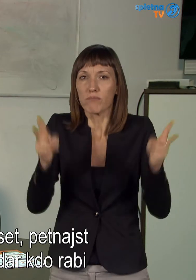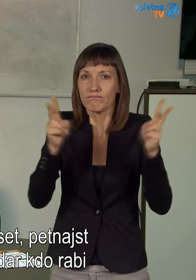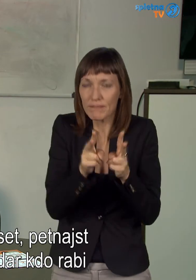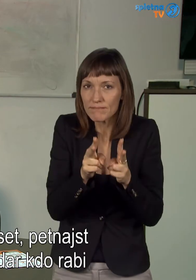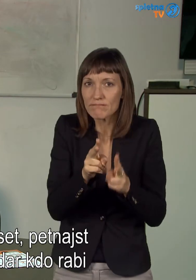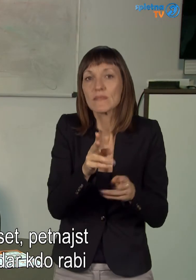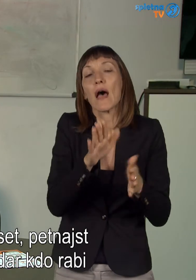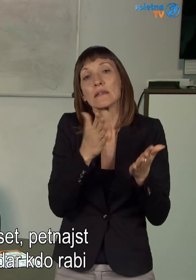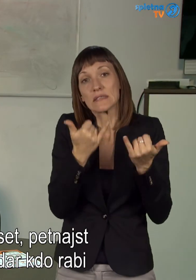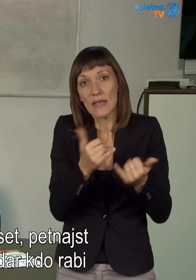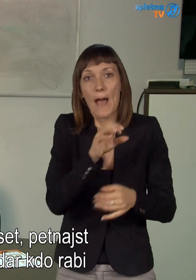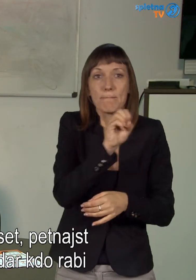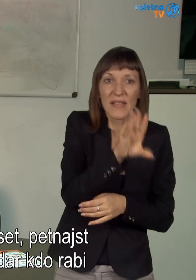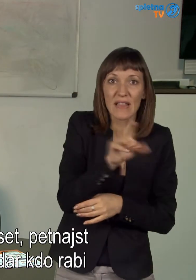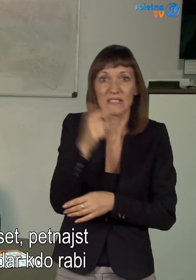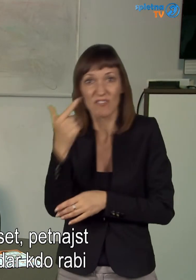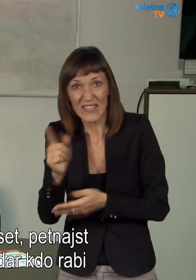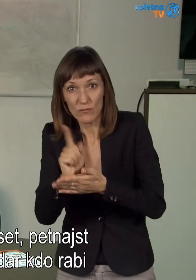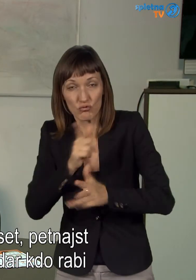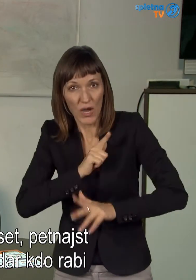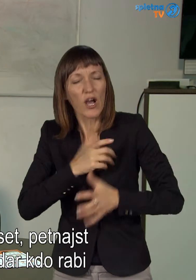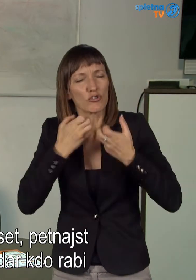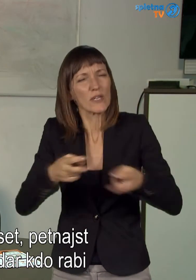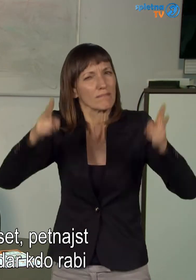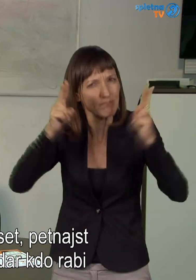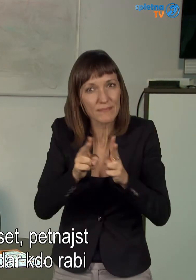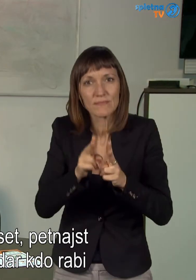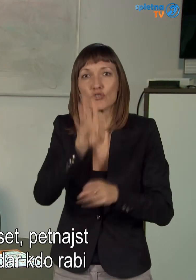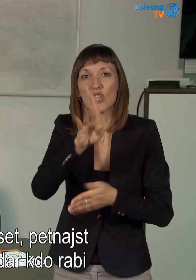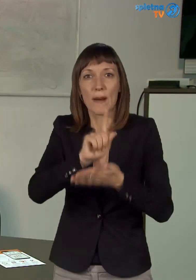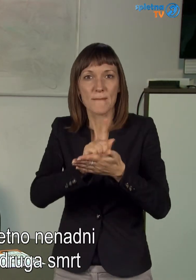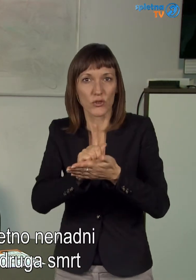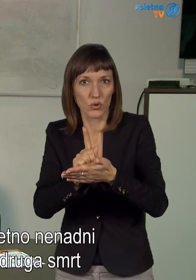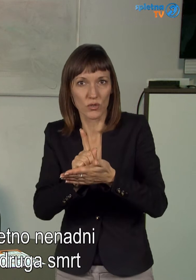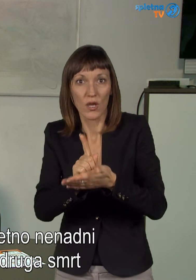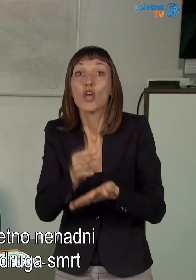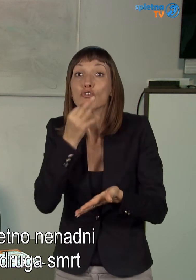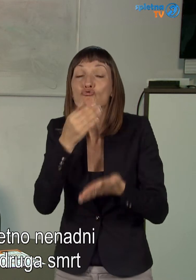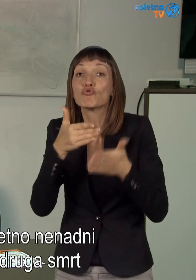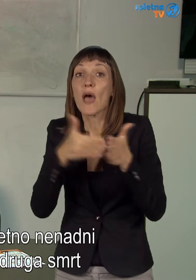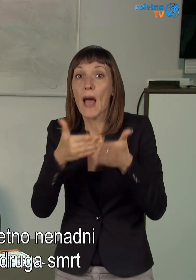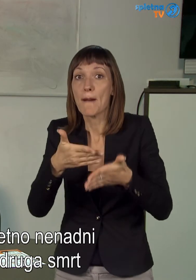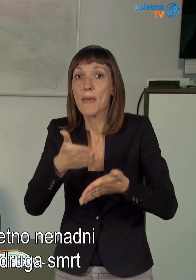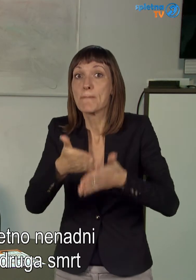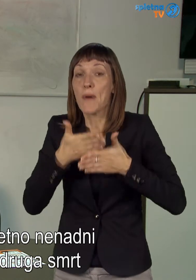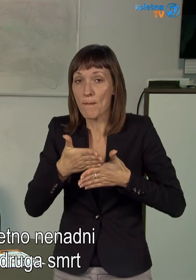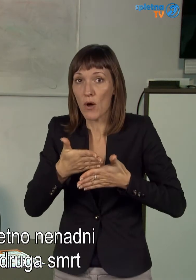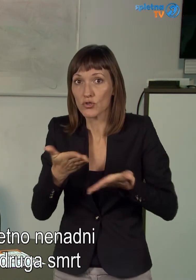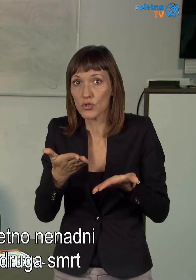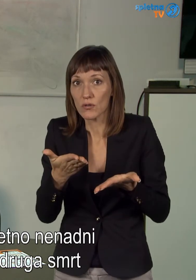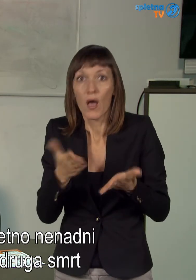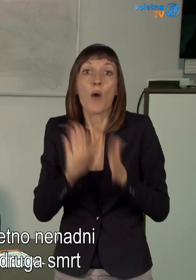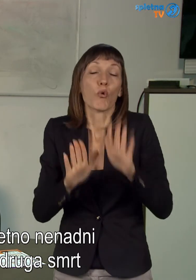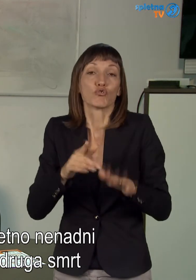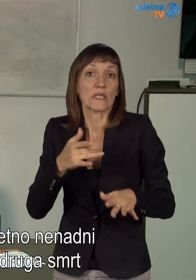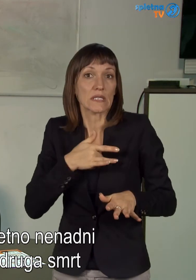skrajšati teh 15-20 minut na 4 minute. In kar nekdo rabi našo pomoč, a je to velika